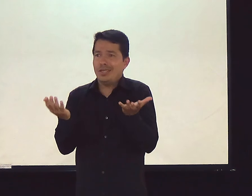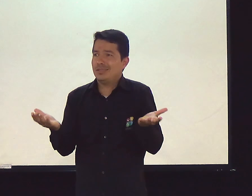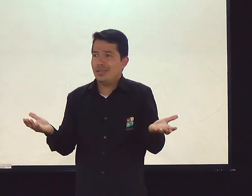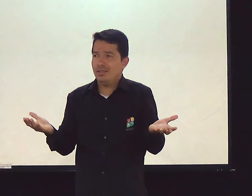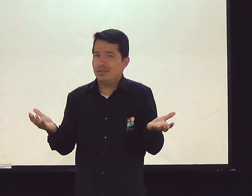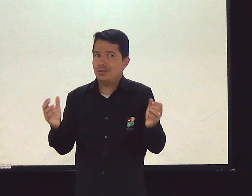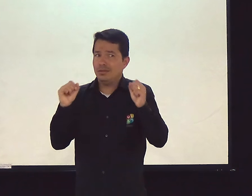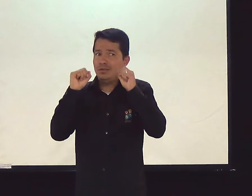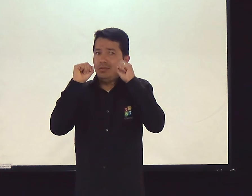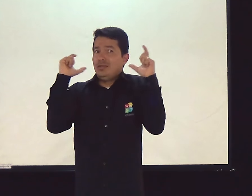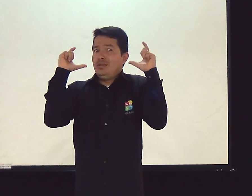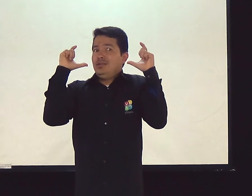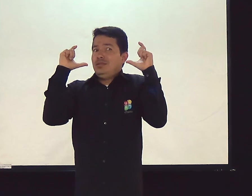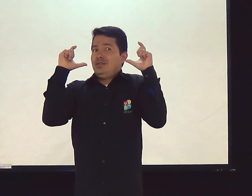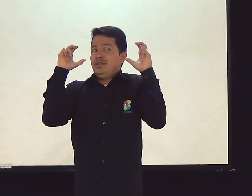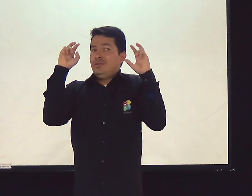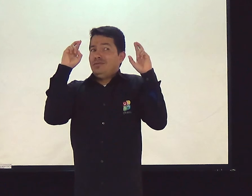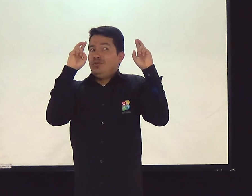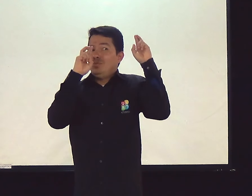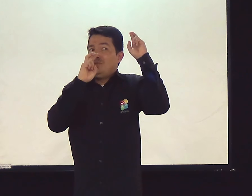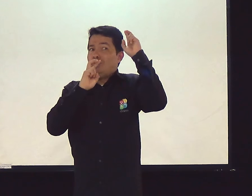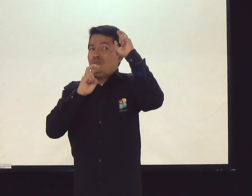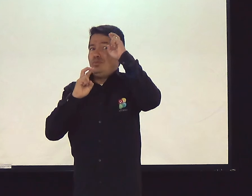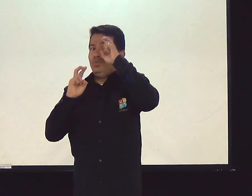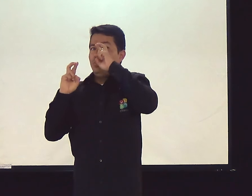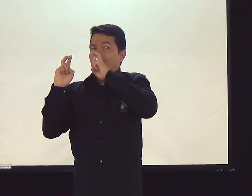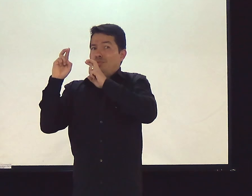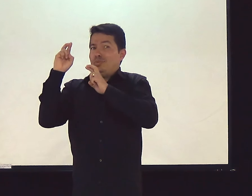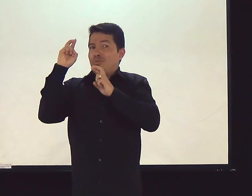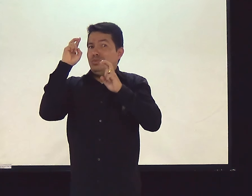O que adianta? Então, preste atenção. Vigia.